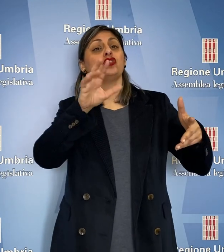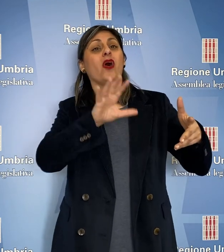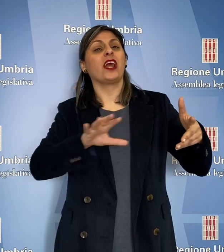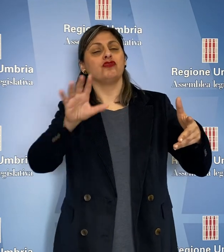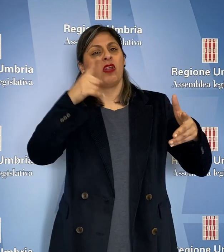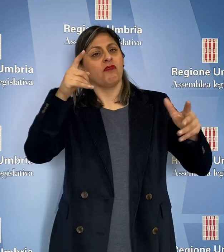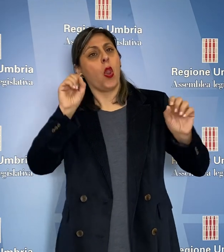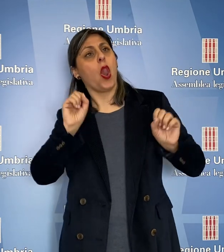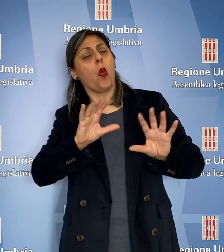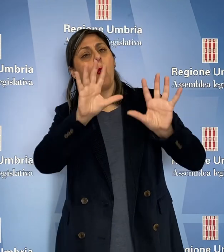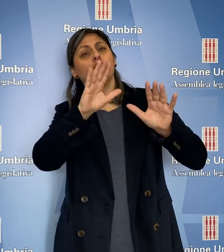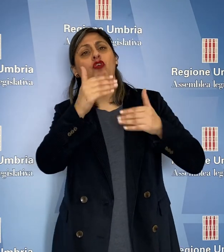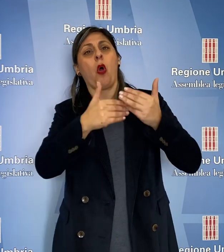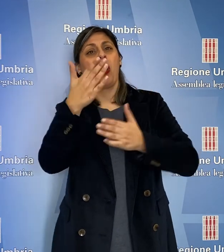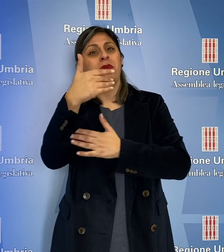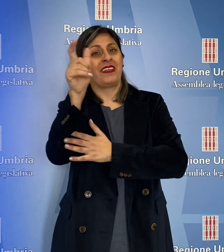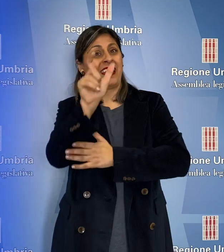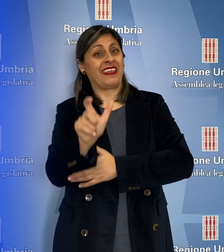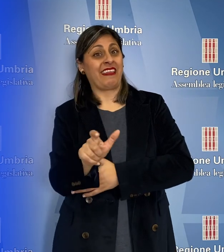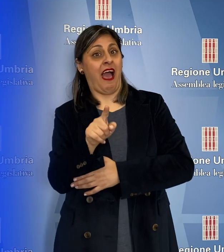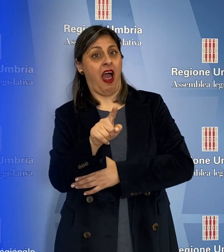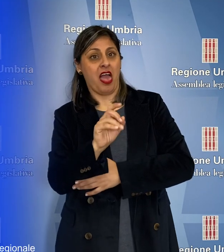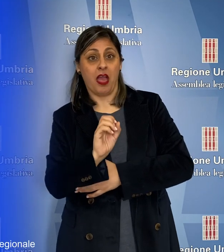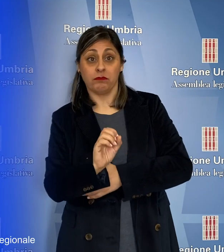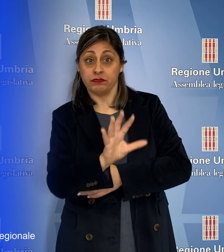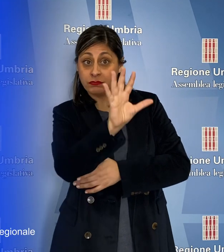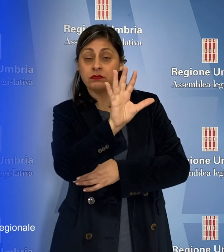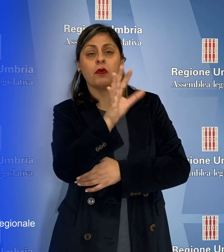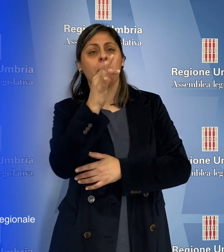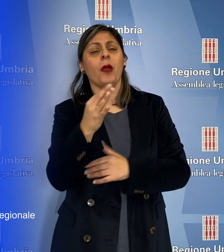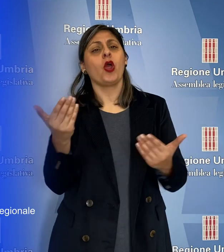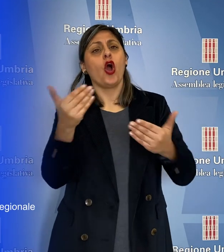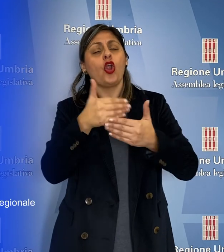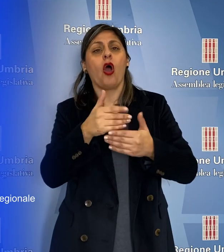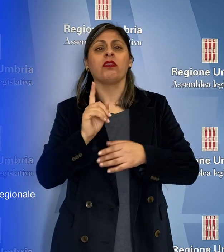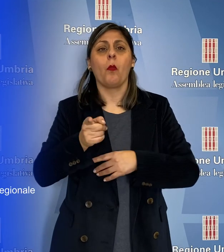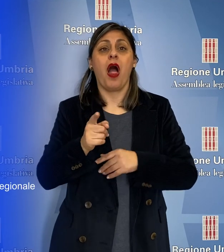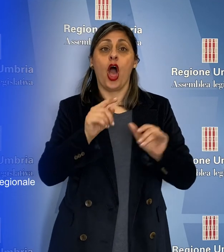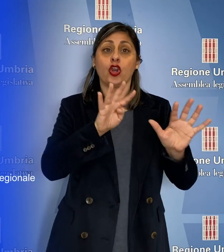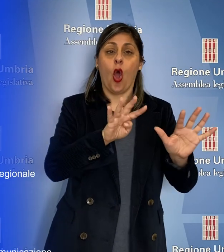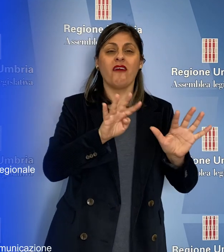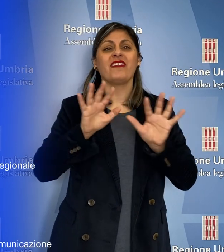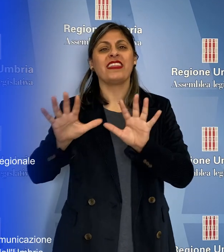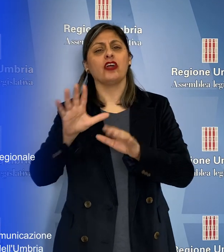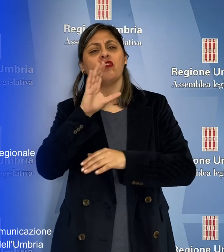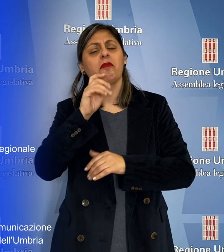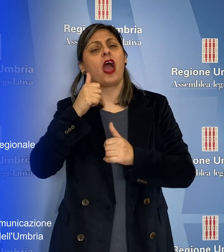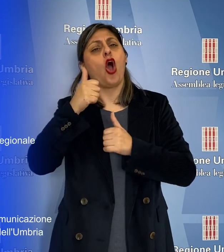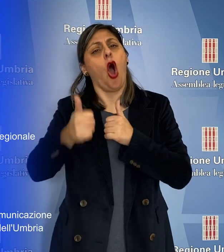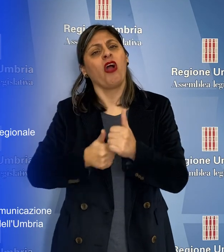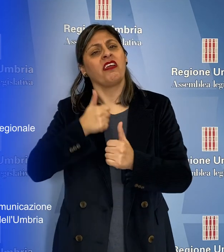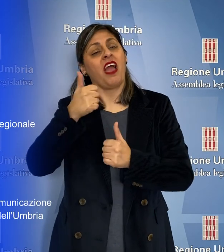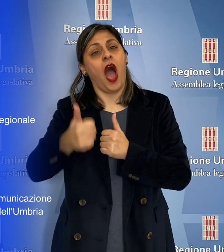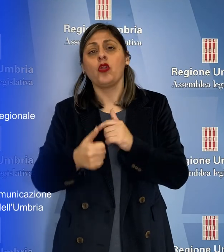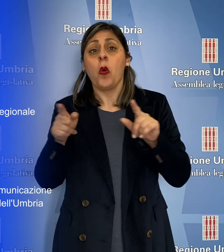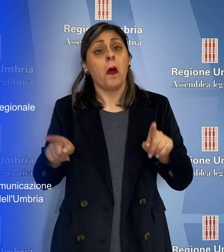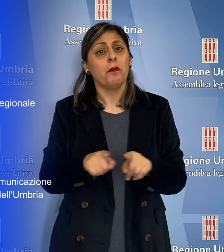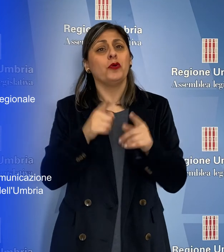illuminare il Palazzo della Regione con le luci tricolore, simbolo della nostra bandiera nazionale, nella notte tra il 9 e il 10 febbraio di ogni